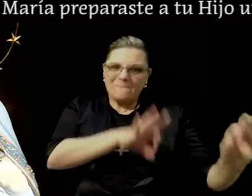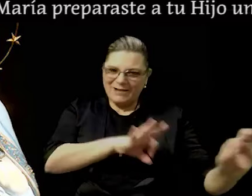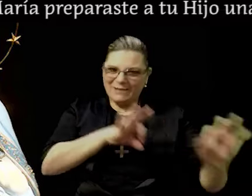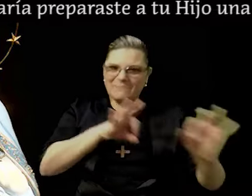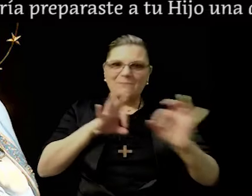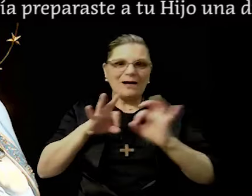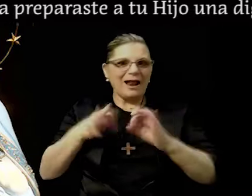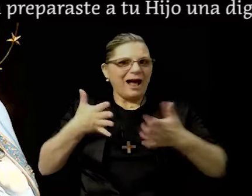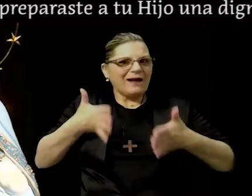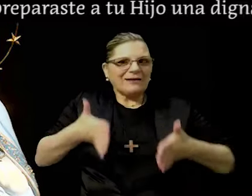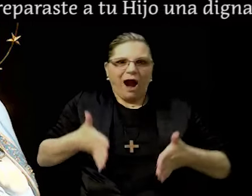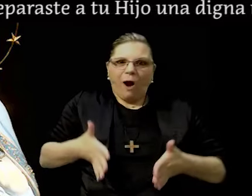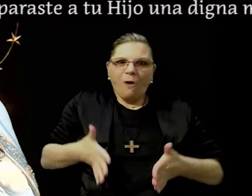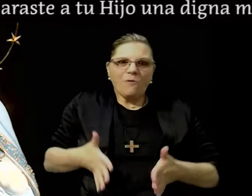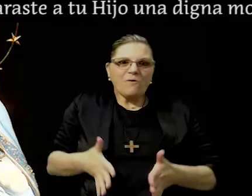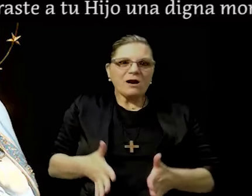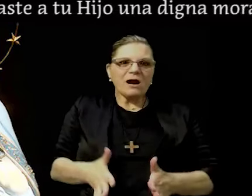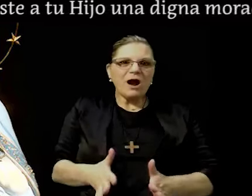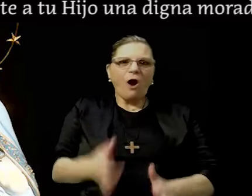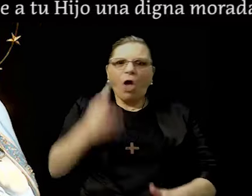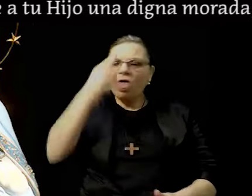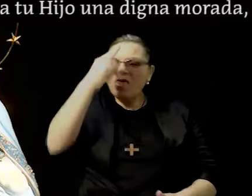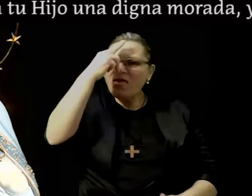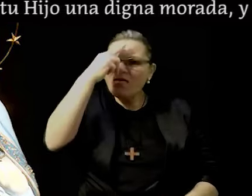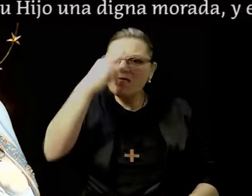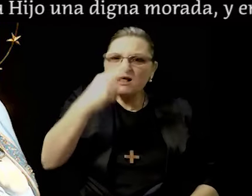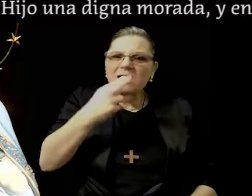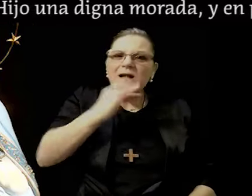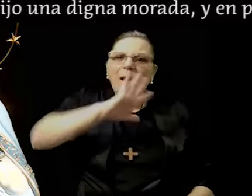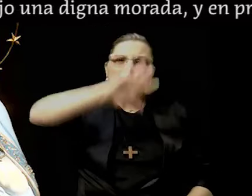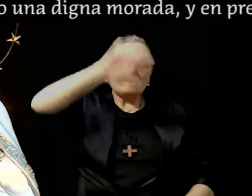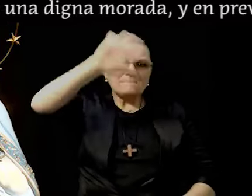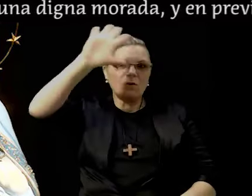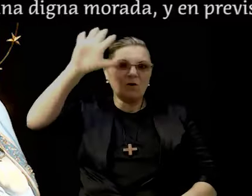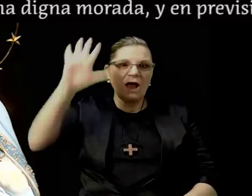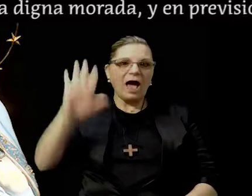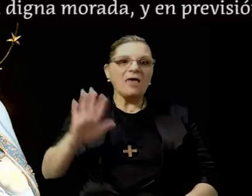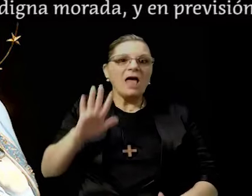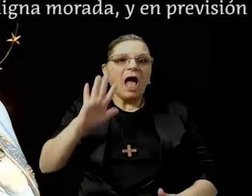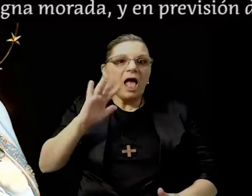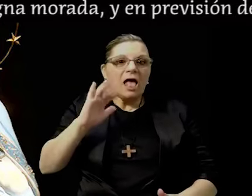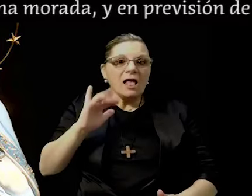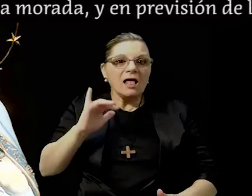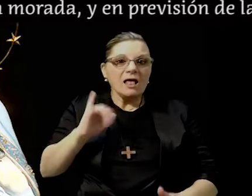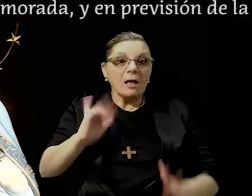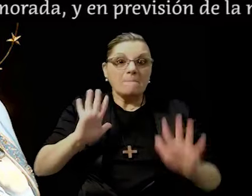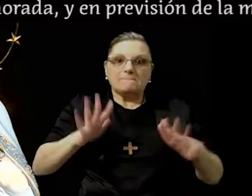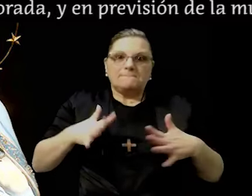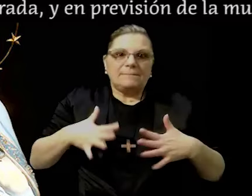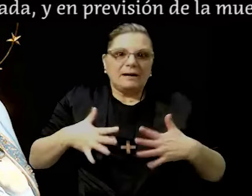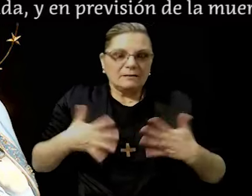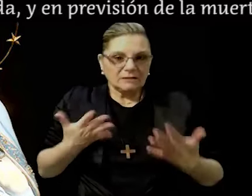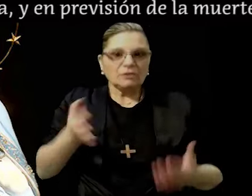preparaste a tu Hijo una digna morada. Y en previsión